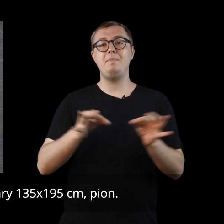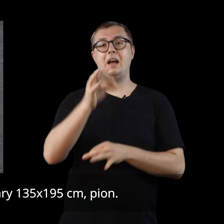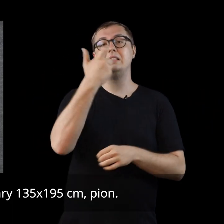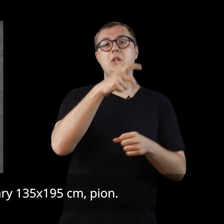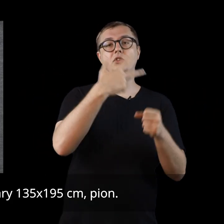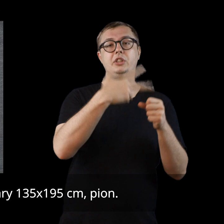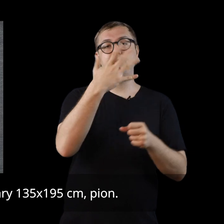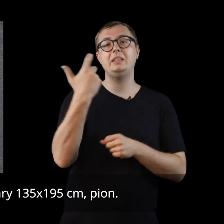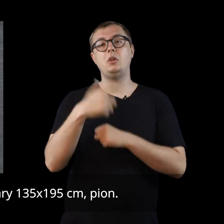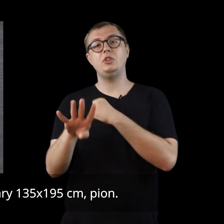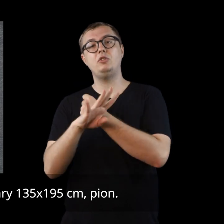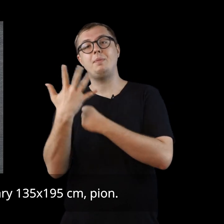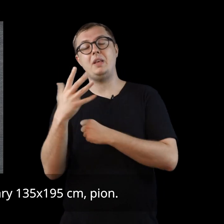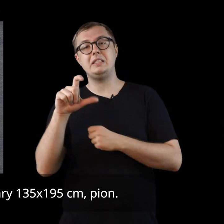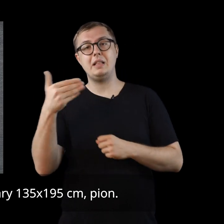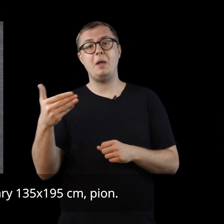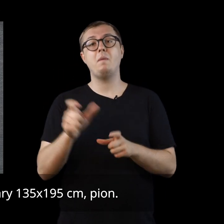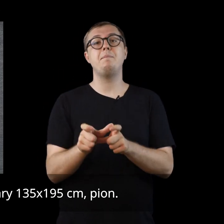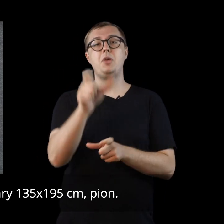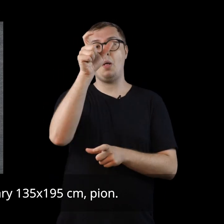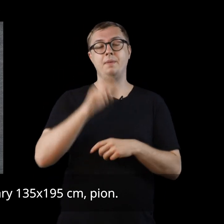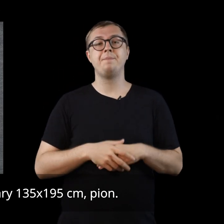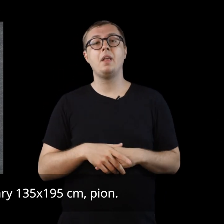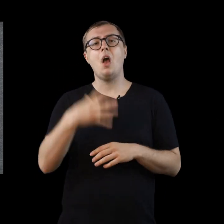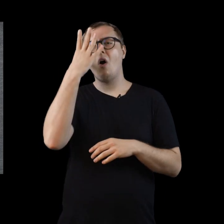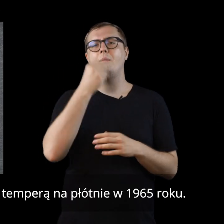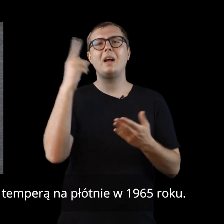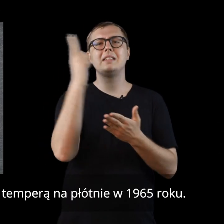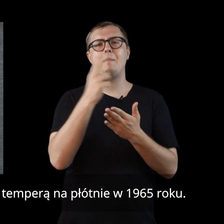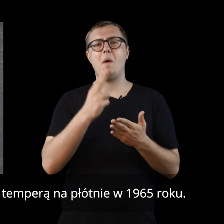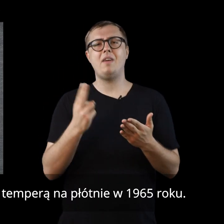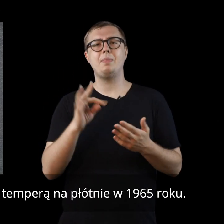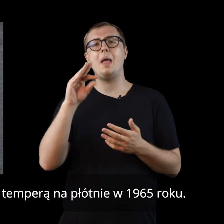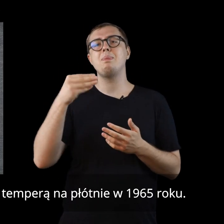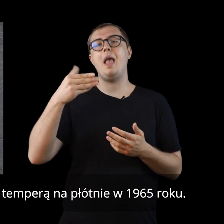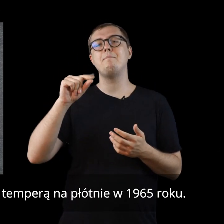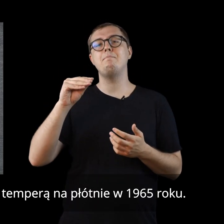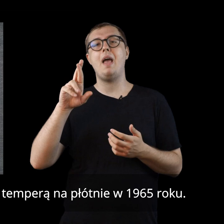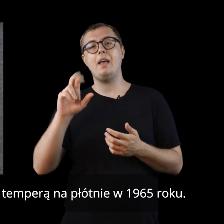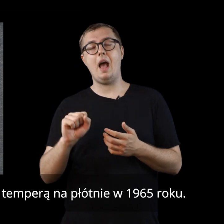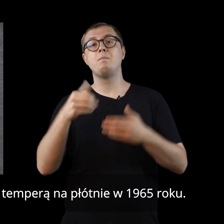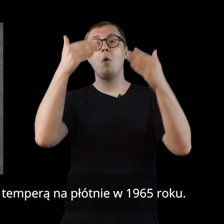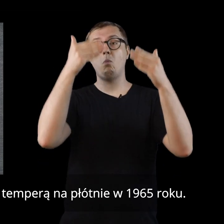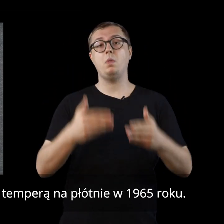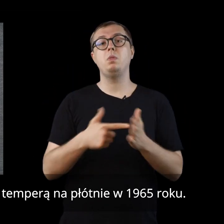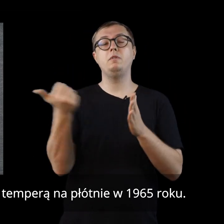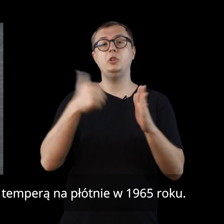135x195 cm Pion Obraz namalowany temperą na płótnie w 1965